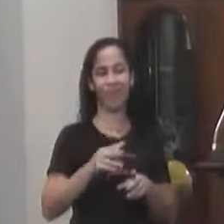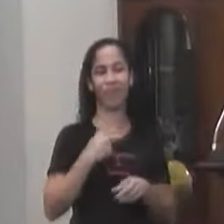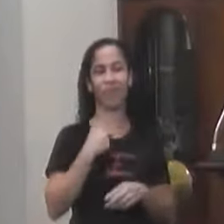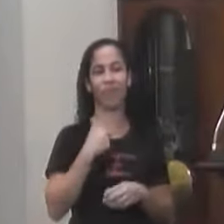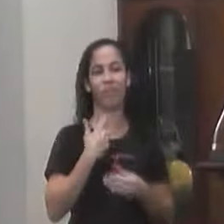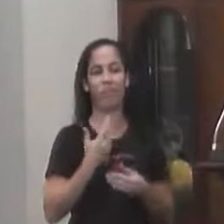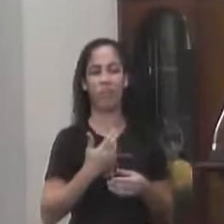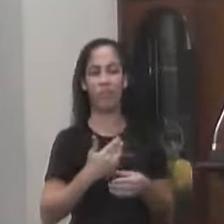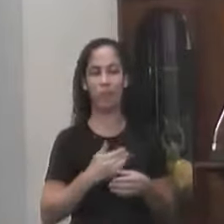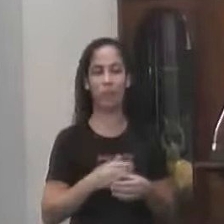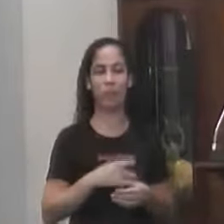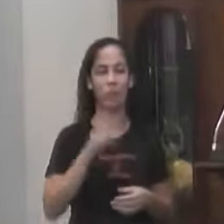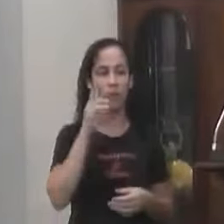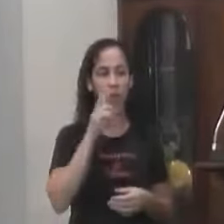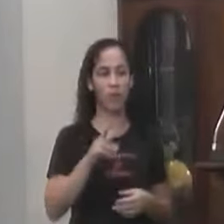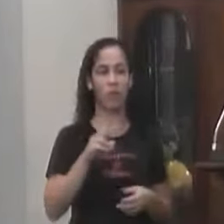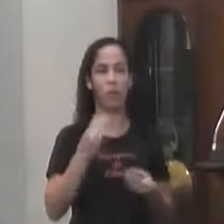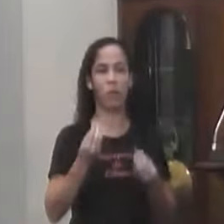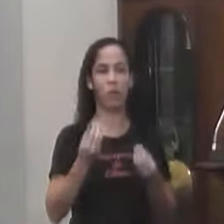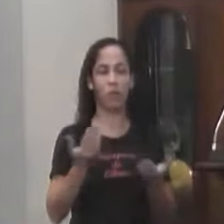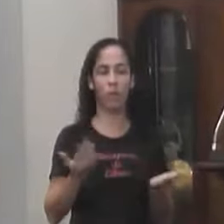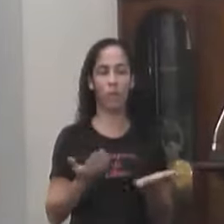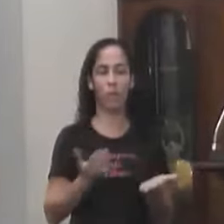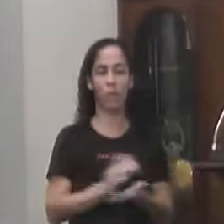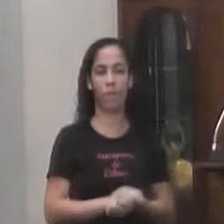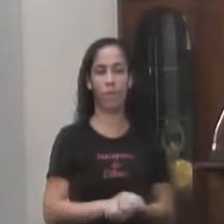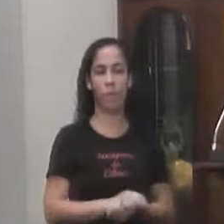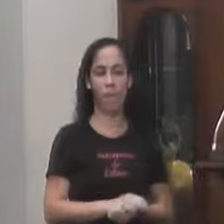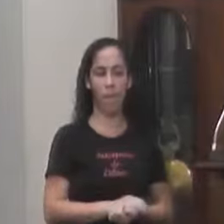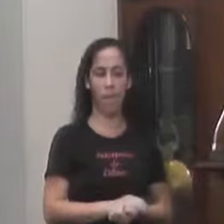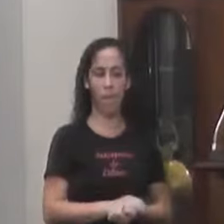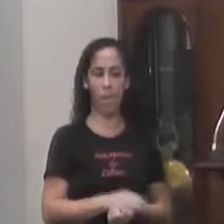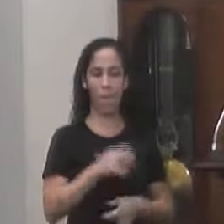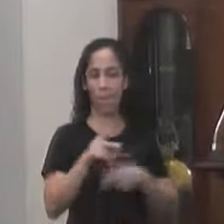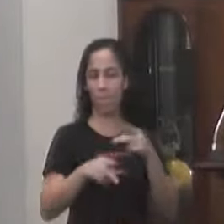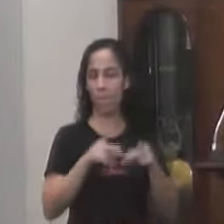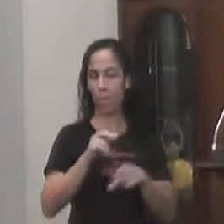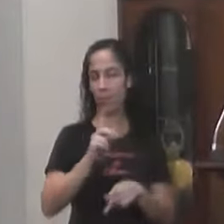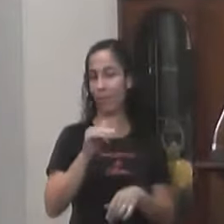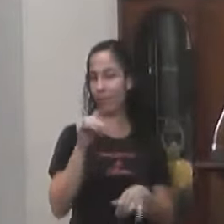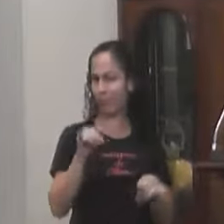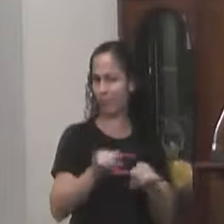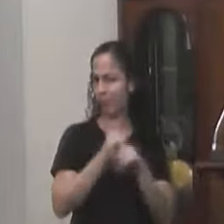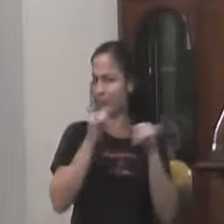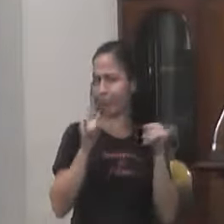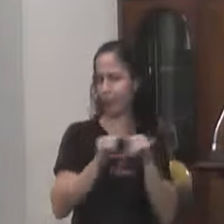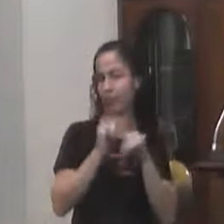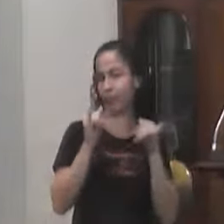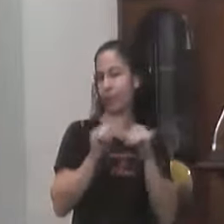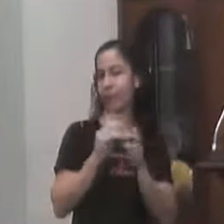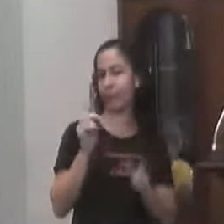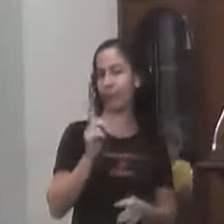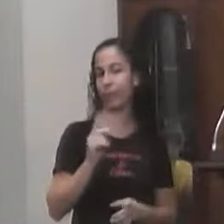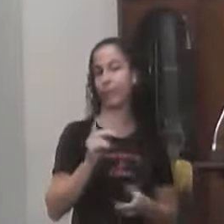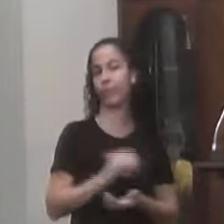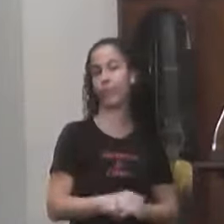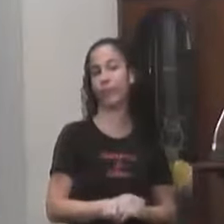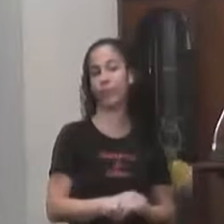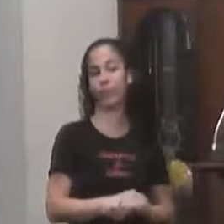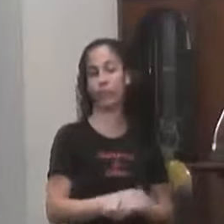Nem vai nem Olhar Porque hoje O povo Não é mais Bovo O povo Hoje O